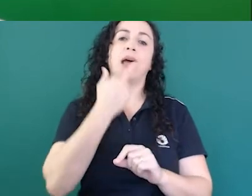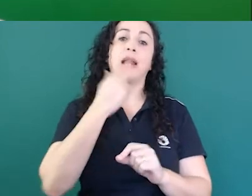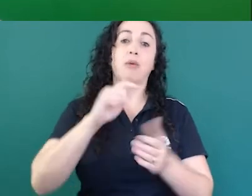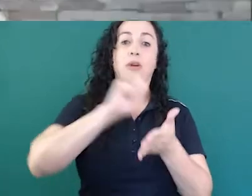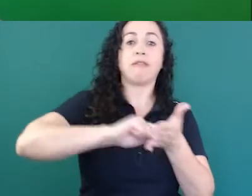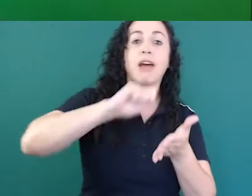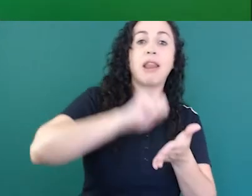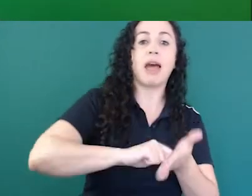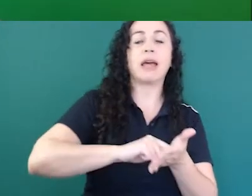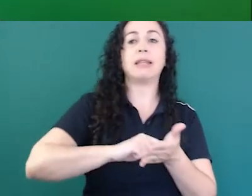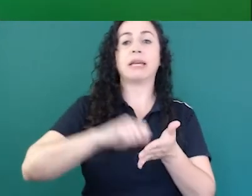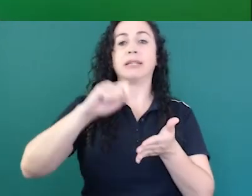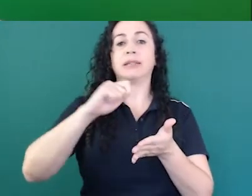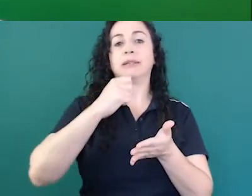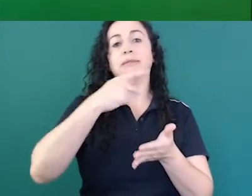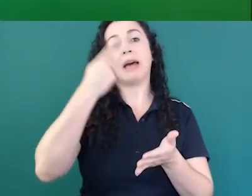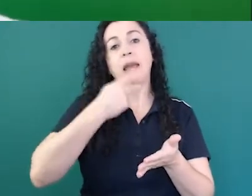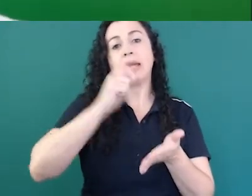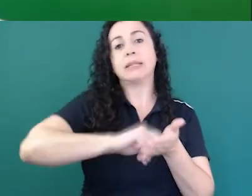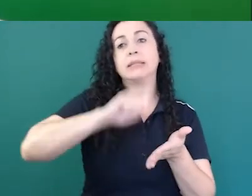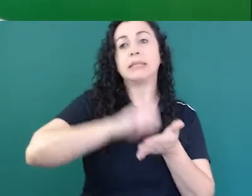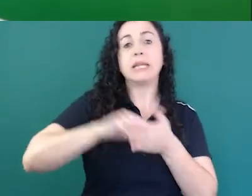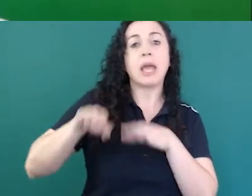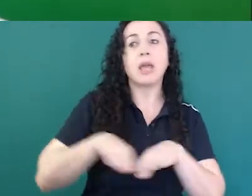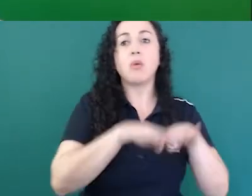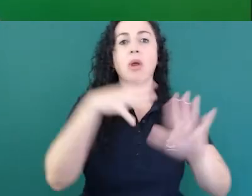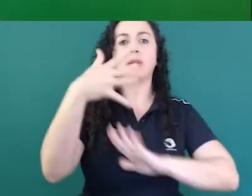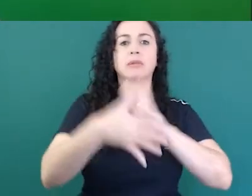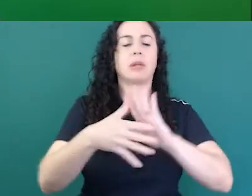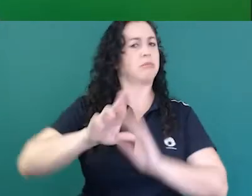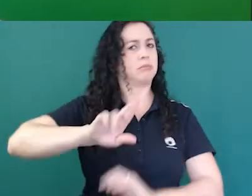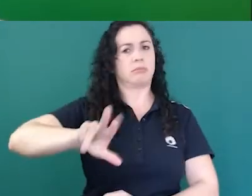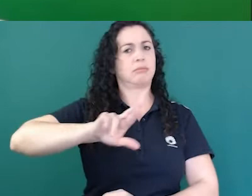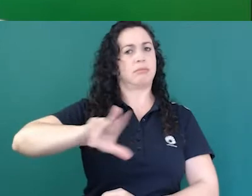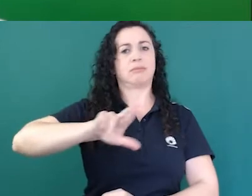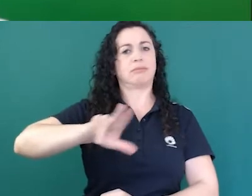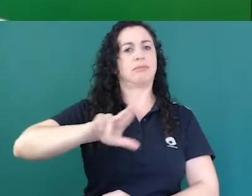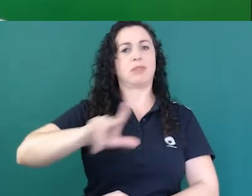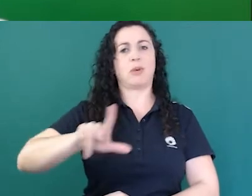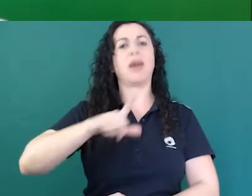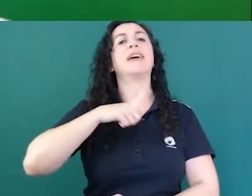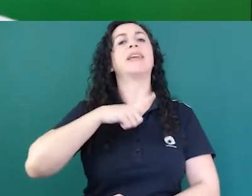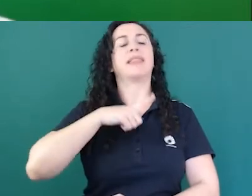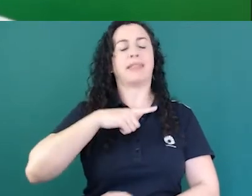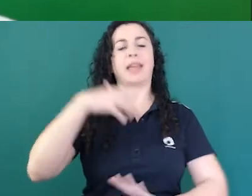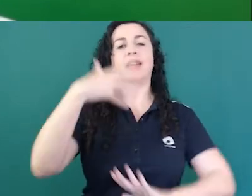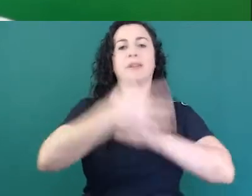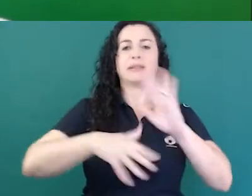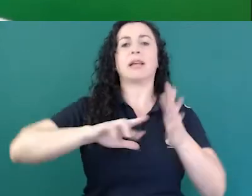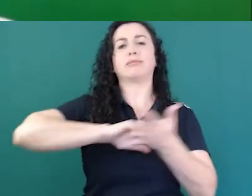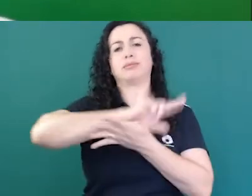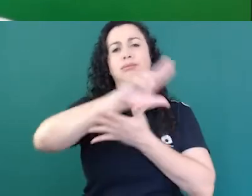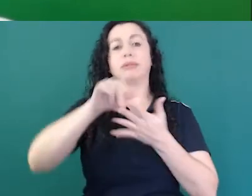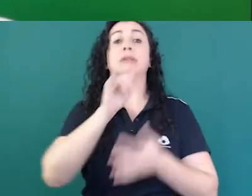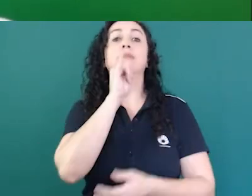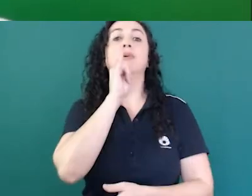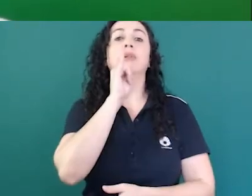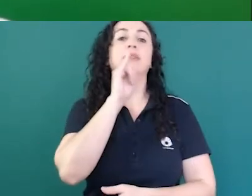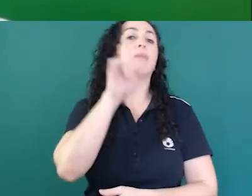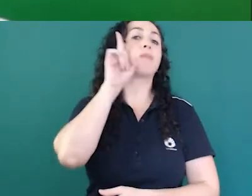e a língua de sinais. Na verdade, isso não ocorre, nós temos línguas de sinais diferentes, por exemplo, nos Estados Unidos, que